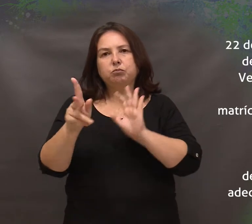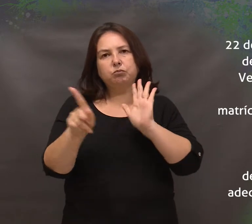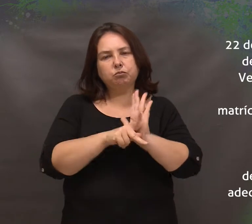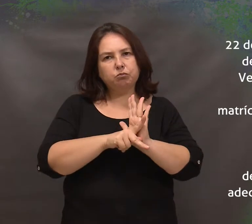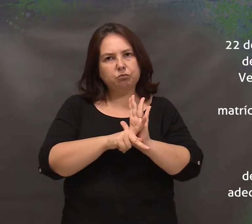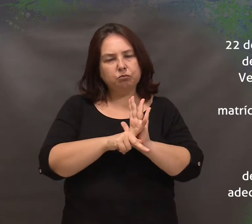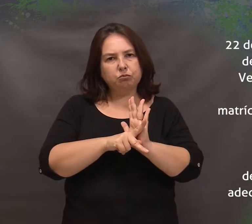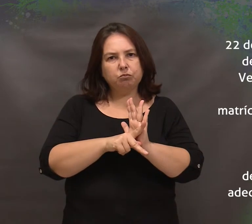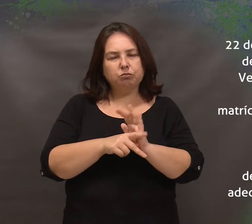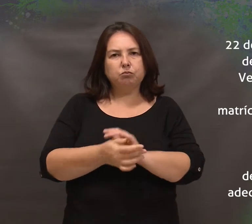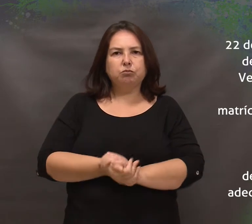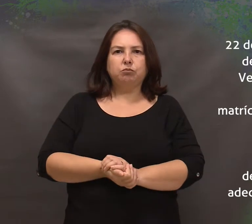Legislativo,